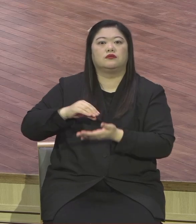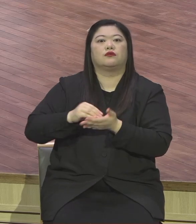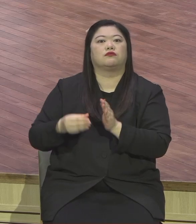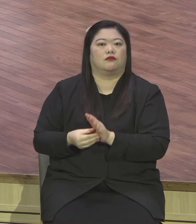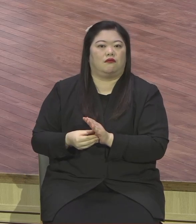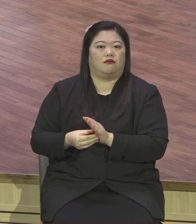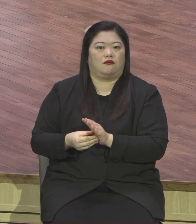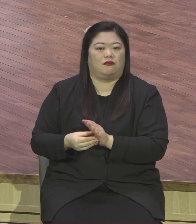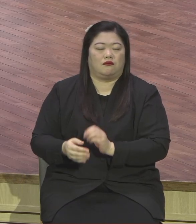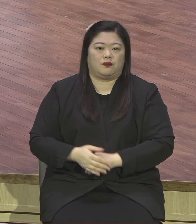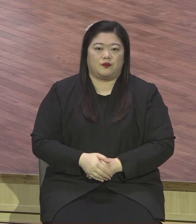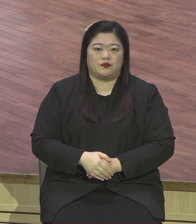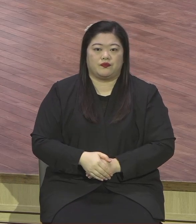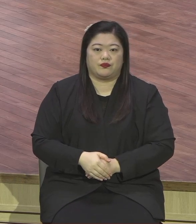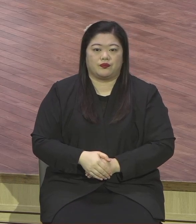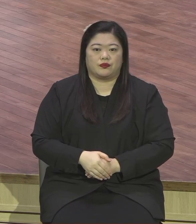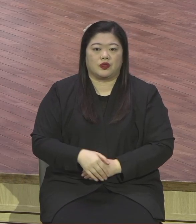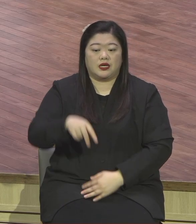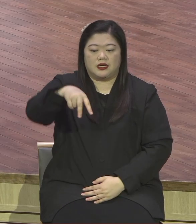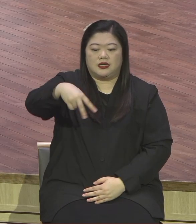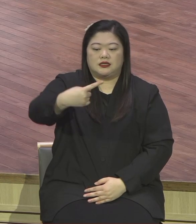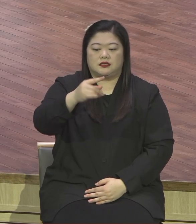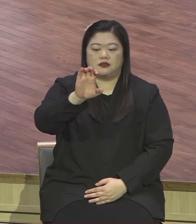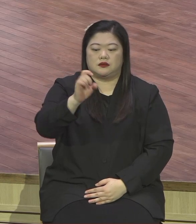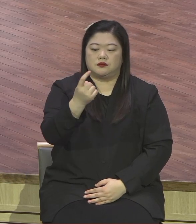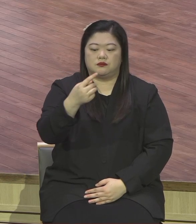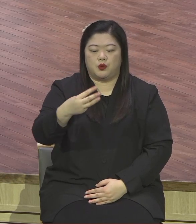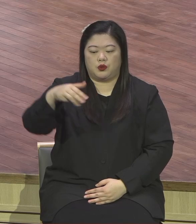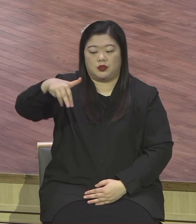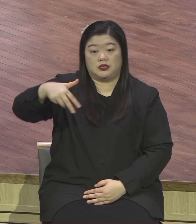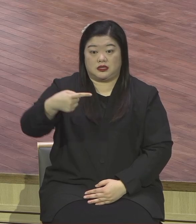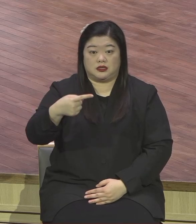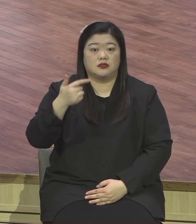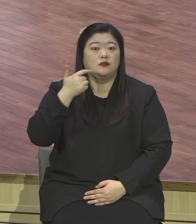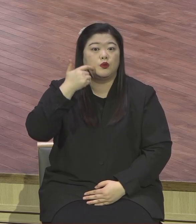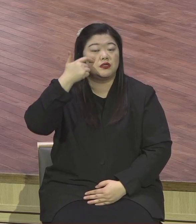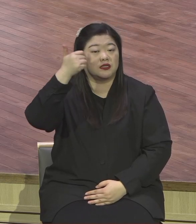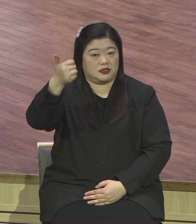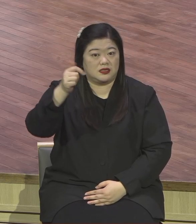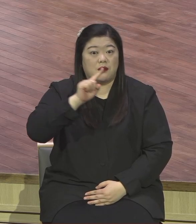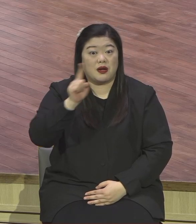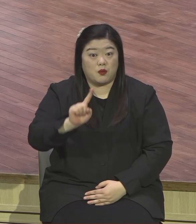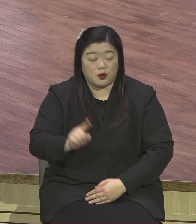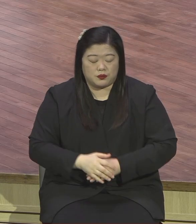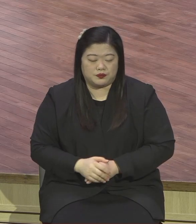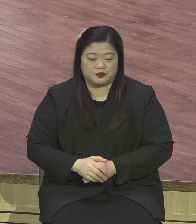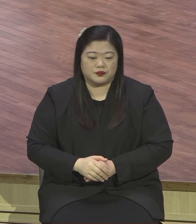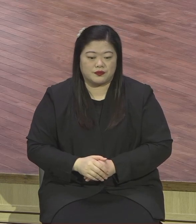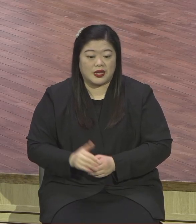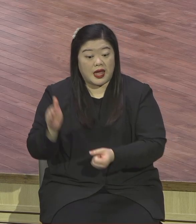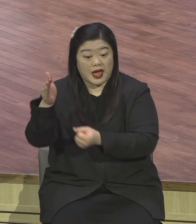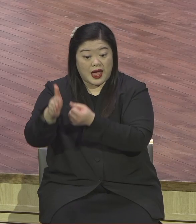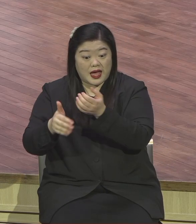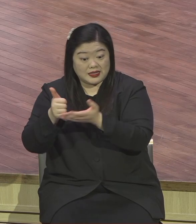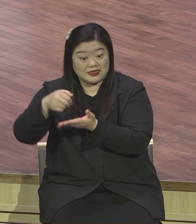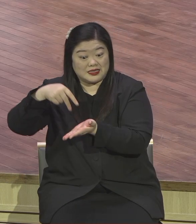불가능을 즐거워 하신다. 그 하나님을 체험하는 길은 은약 붙잡는 기도밖에 없다.